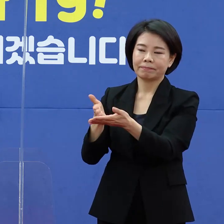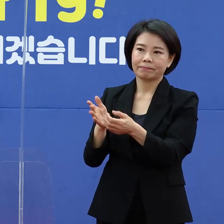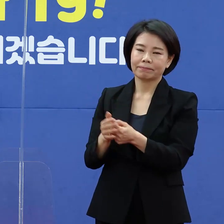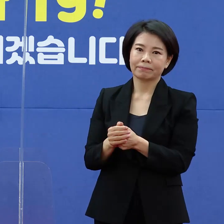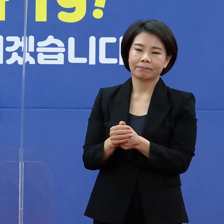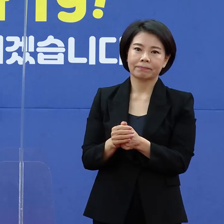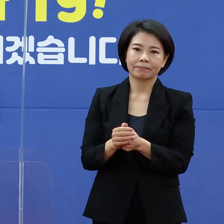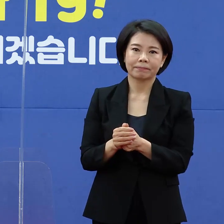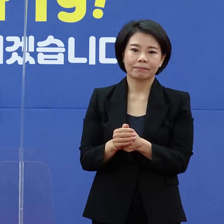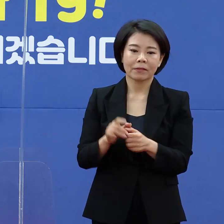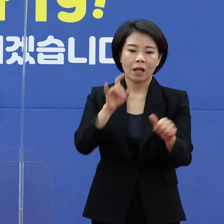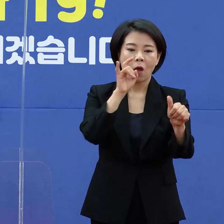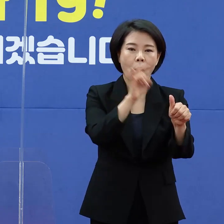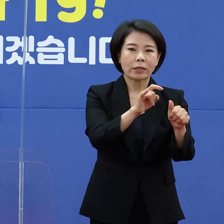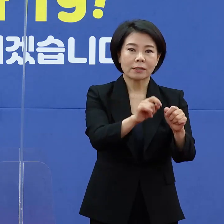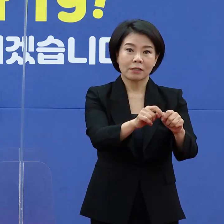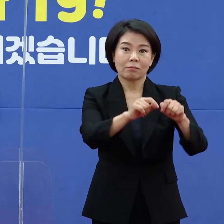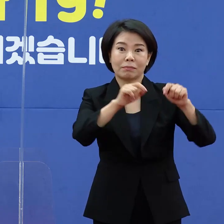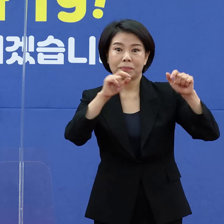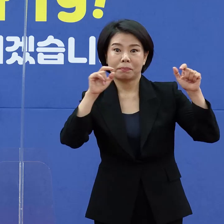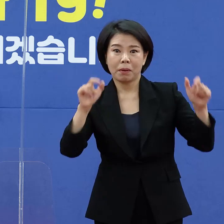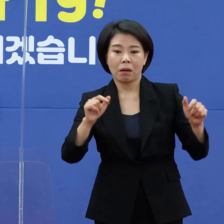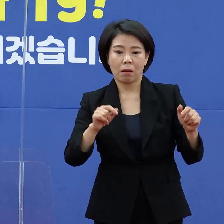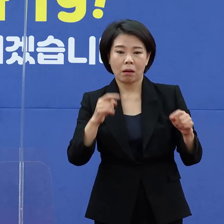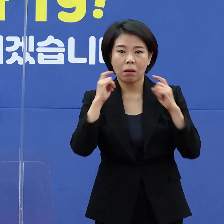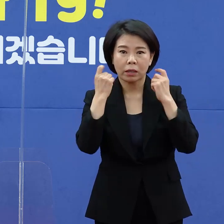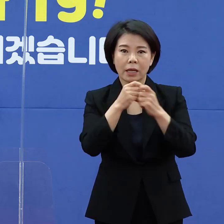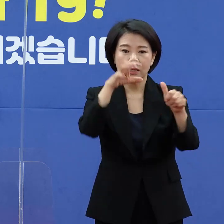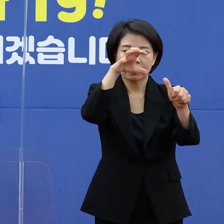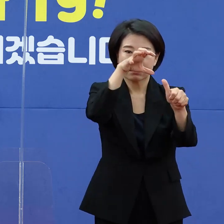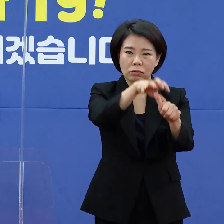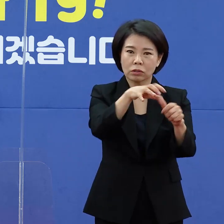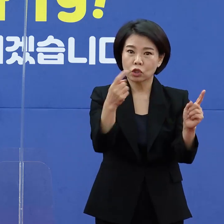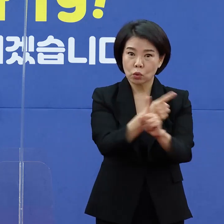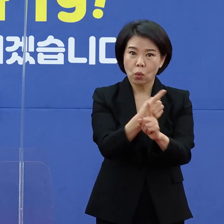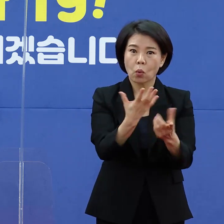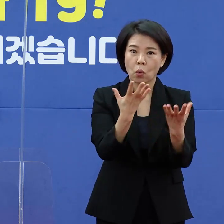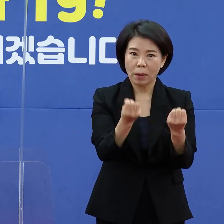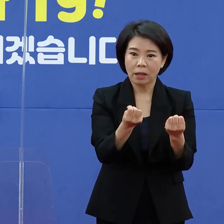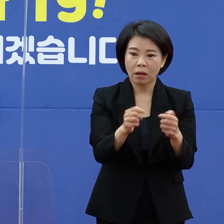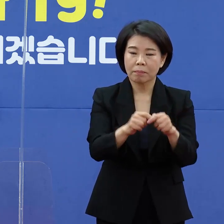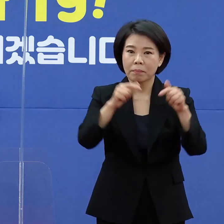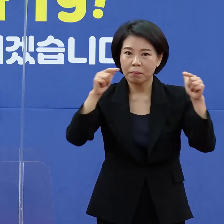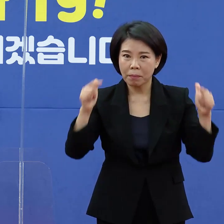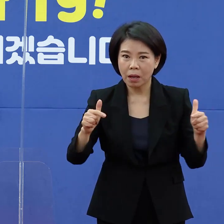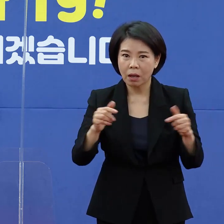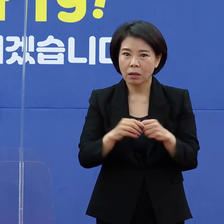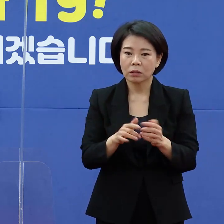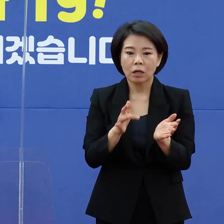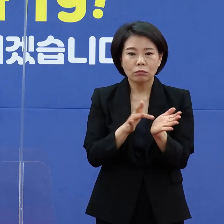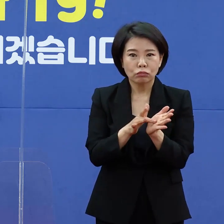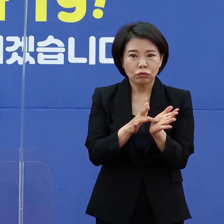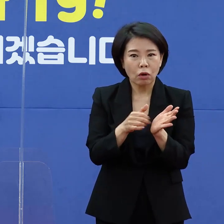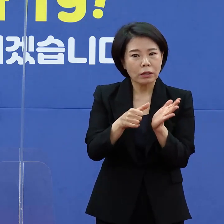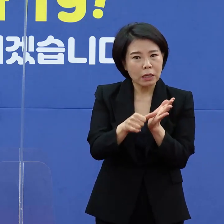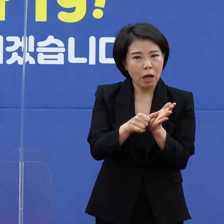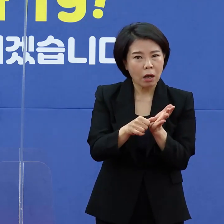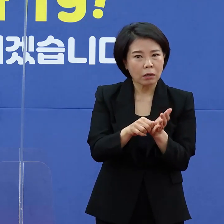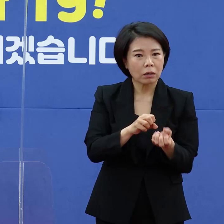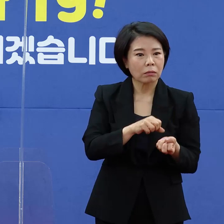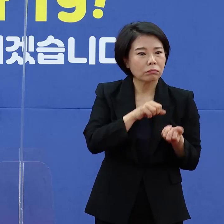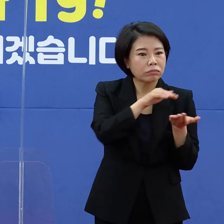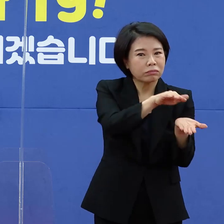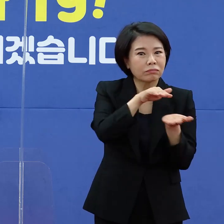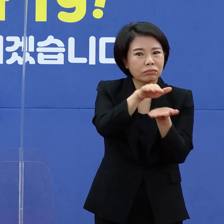최근 확진자 급증후 재택치료자도 늘면서 재택치료 시트와 생필품 전달이 지연되고 있습니다.